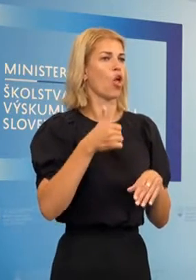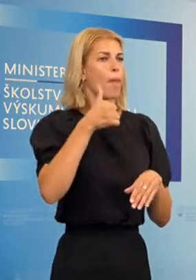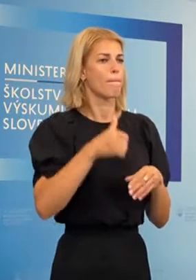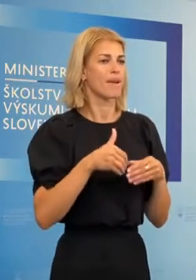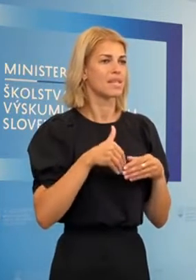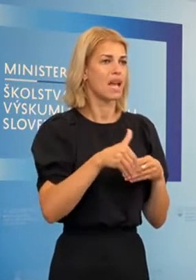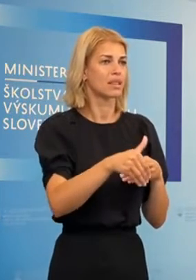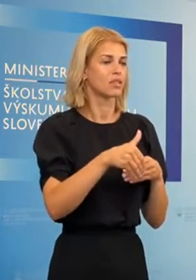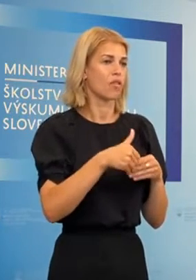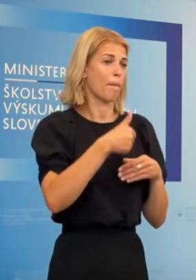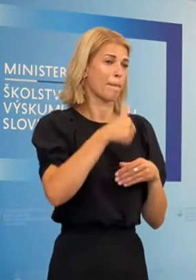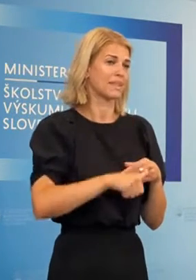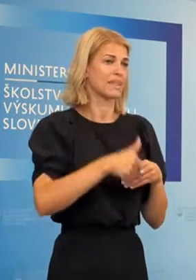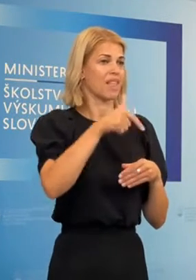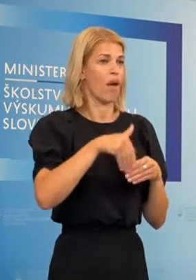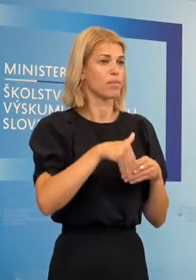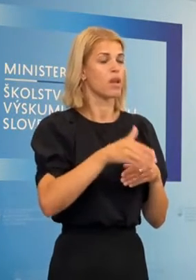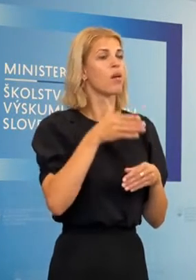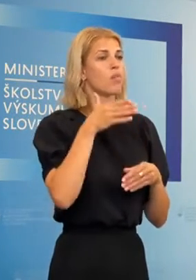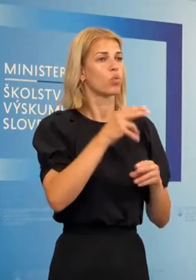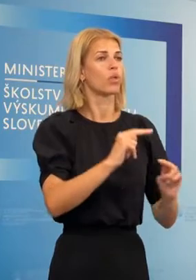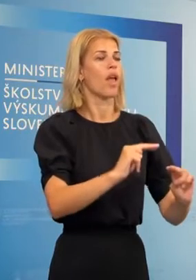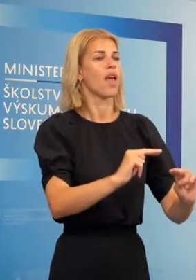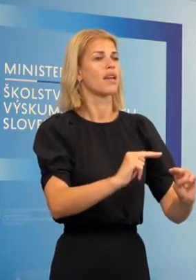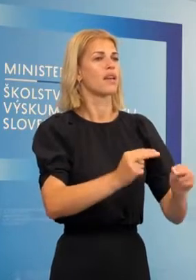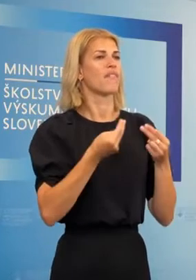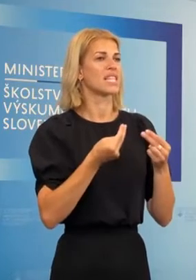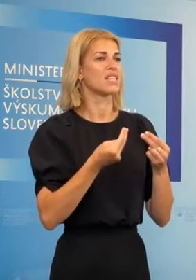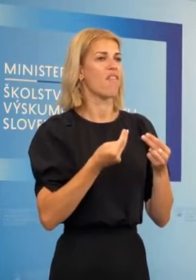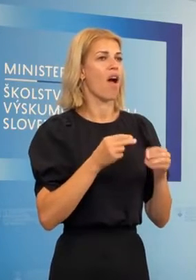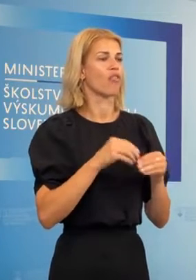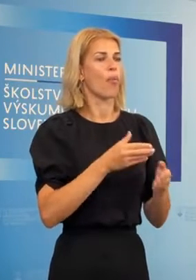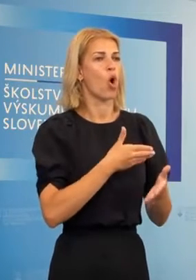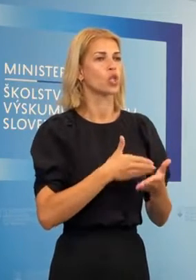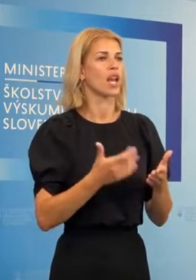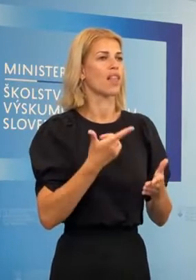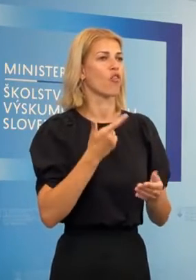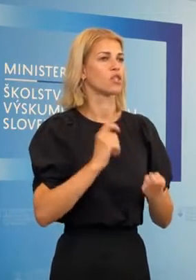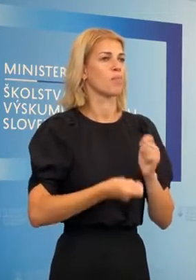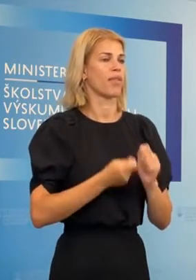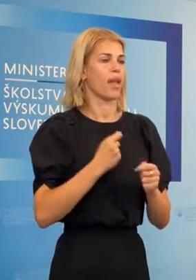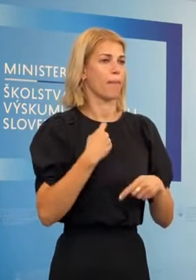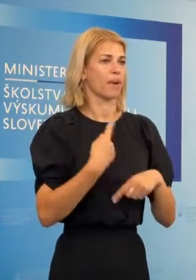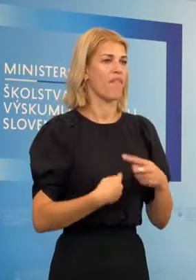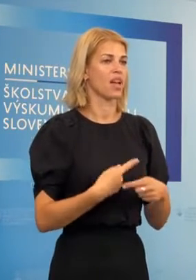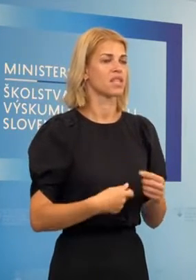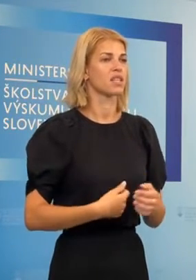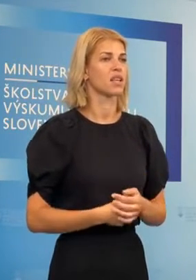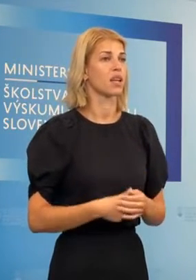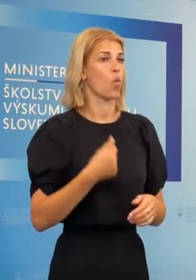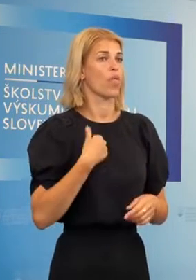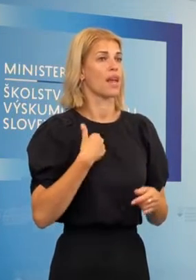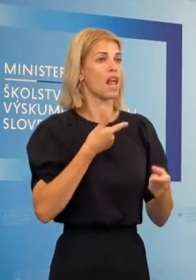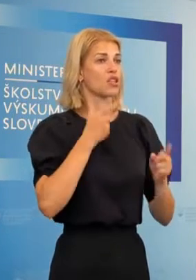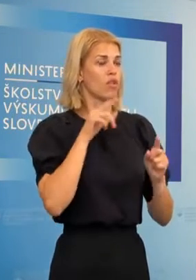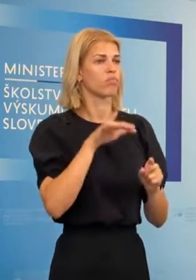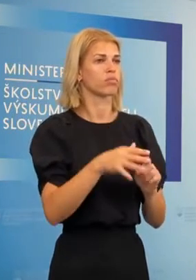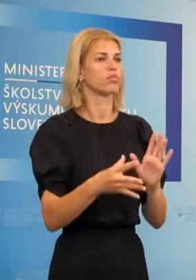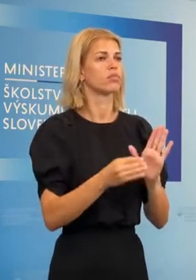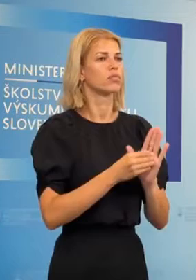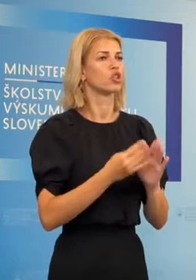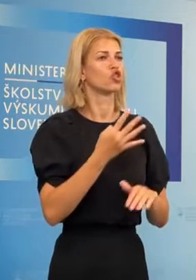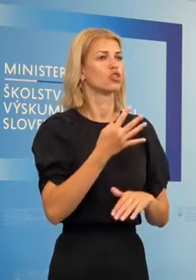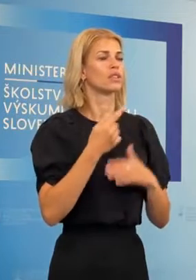sa maximálne dvoch bude zvernená výzva na otrnie dvojezmennej prevádzky. Tá je u nás na Slovensku vlastne evidovaná v 47